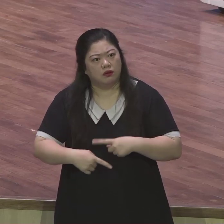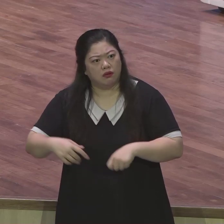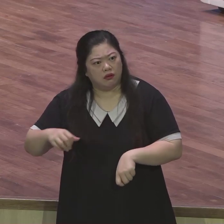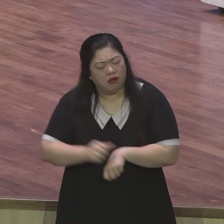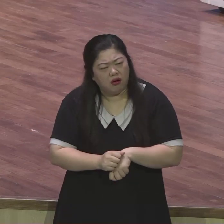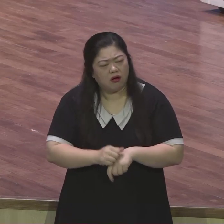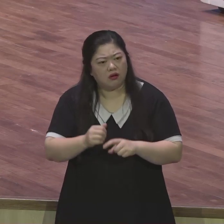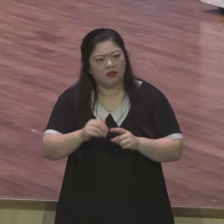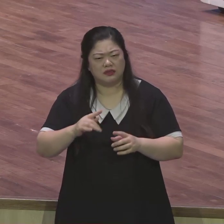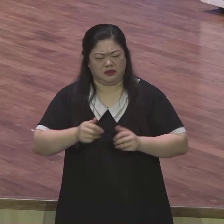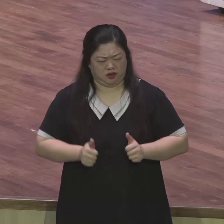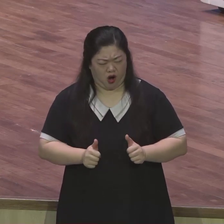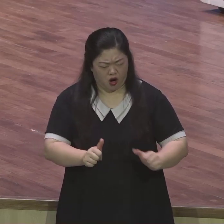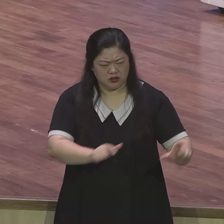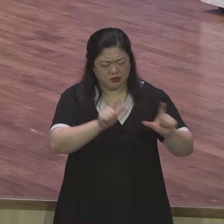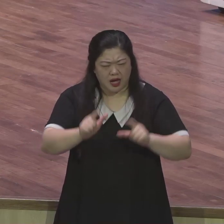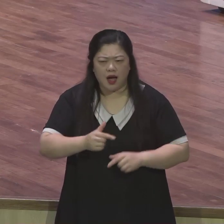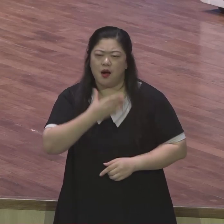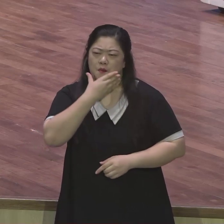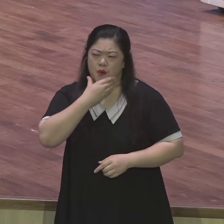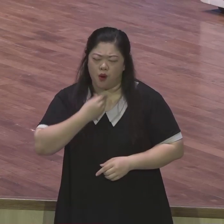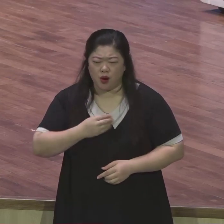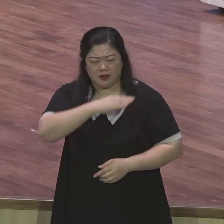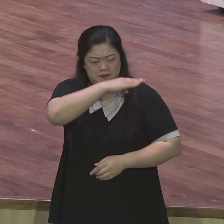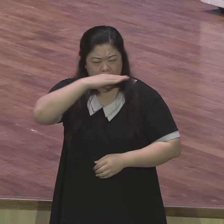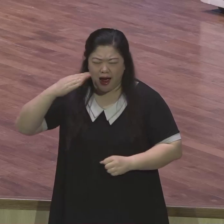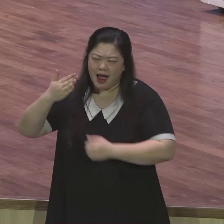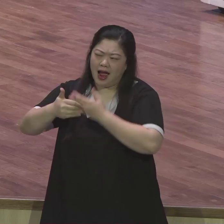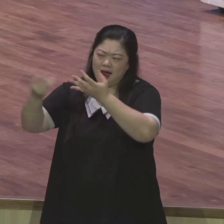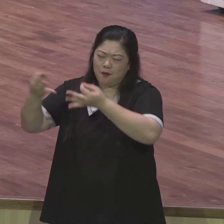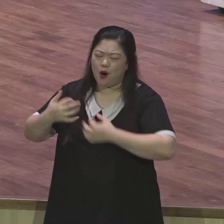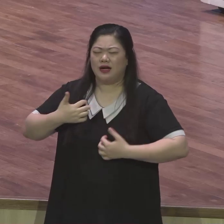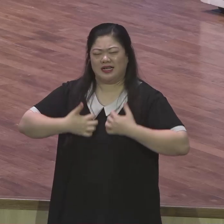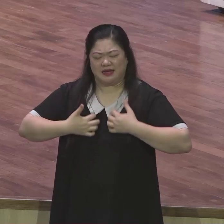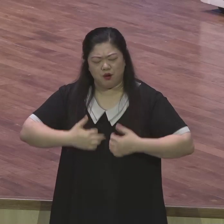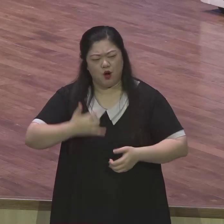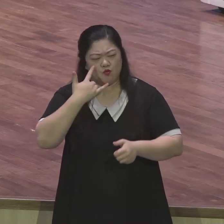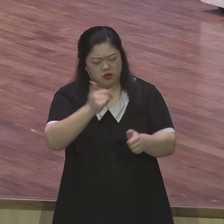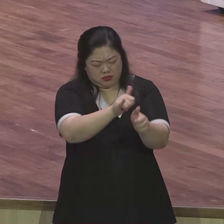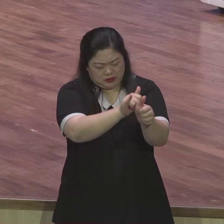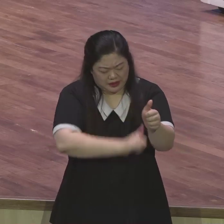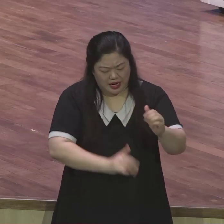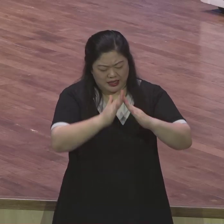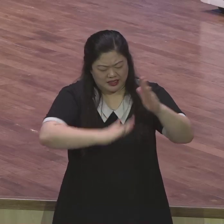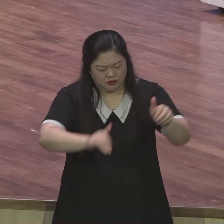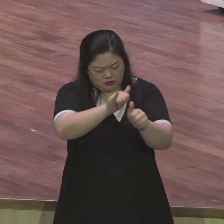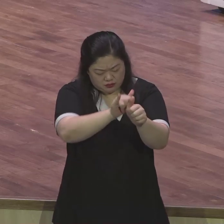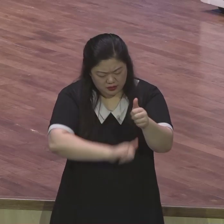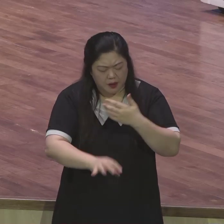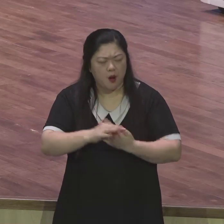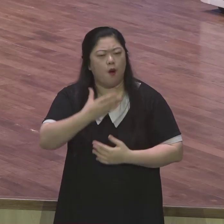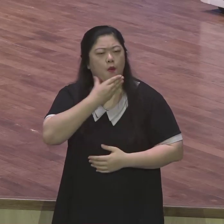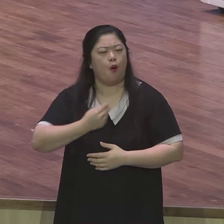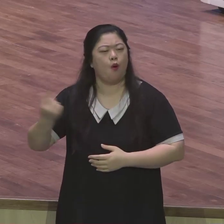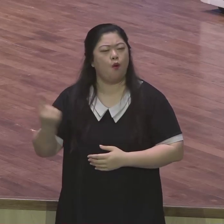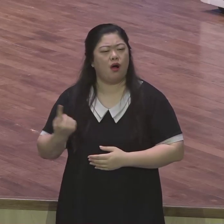복받아, 착하고 바르게 살면 하나님 기뻐해 부모님 말씀 잘 듣고 이후되게 잘하면 복받는다라는 메시지가 바로 종교 메시지고